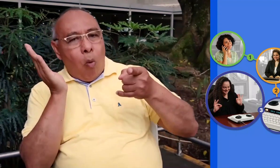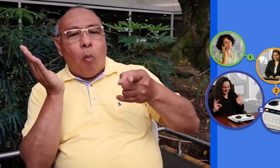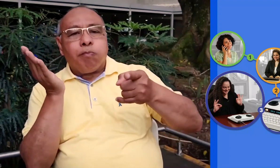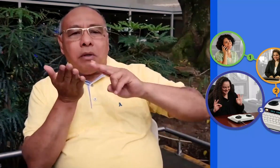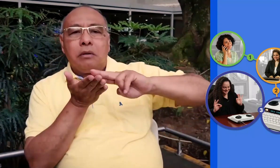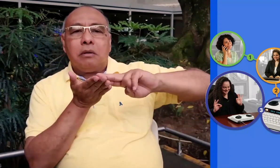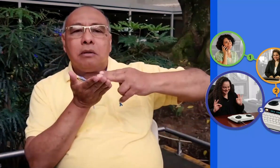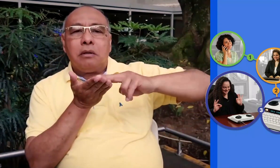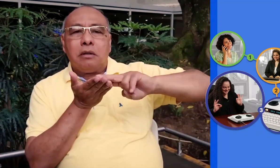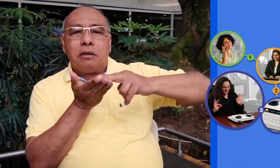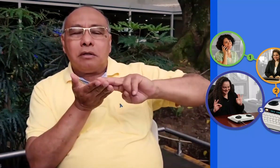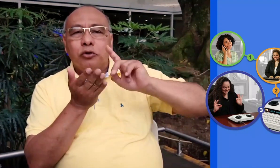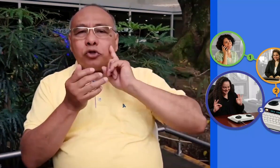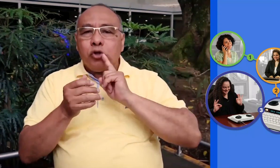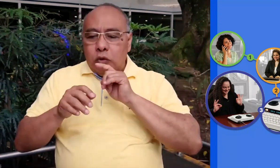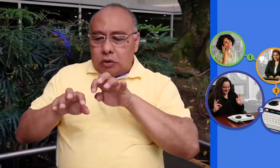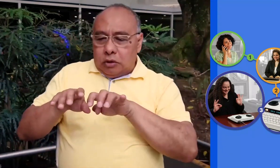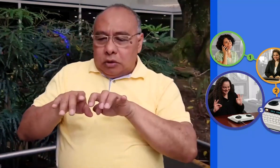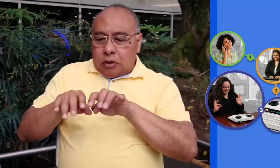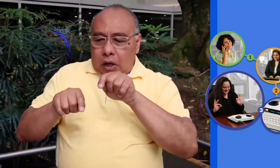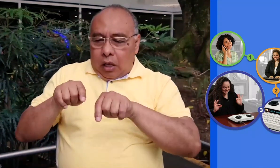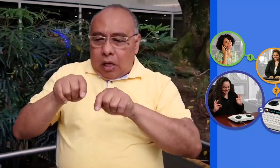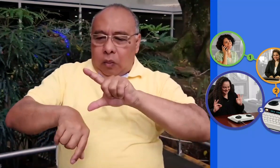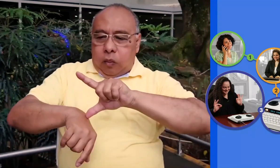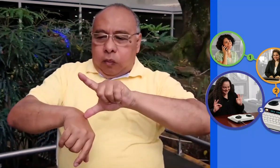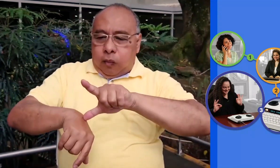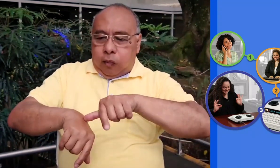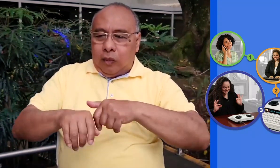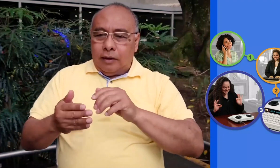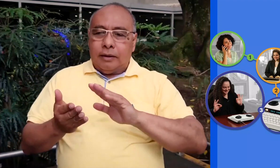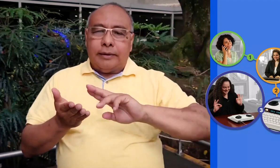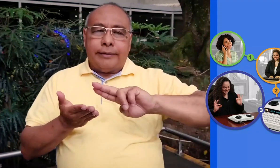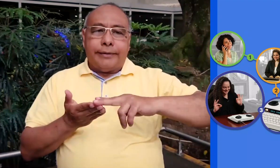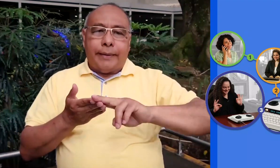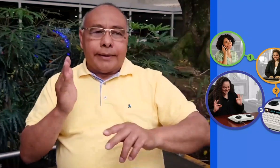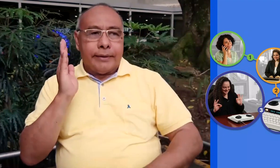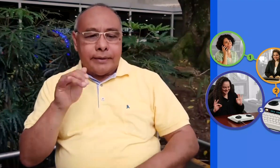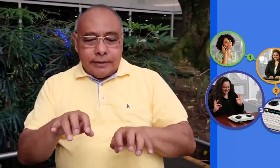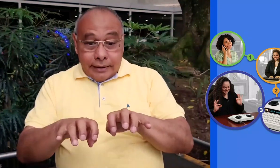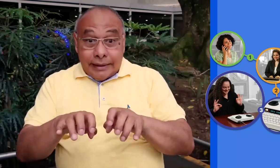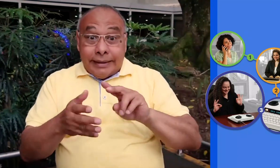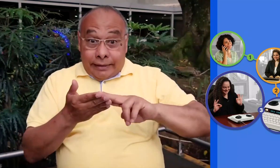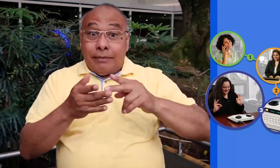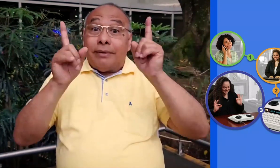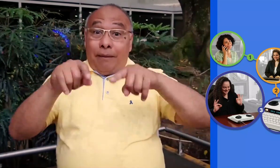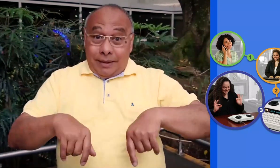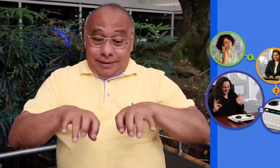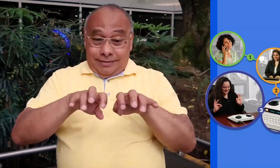mucho para poder recibir el mensaje. La persona sorda se comunicaba a través de este teléfono TTY y el intérprete también